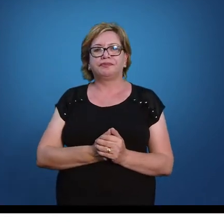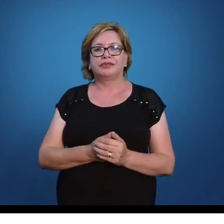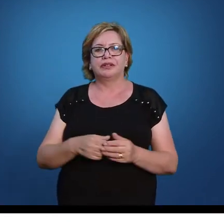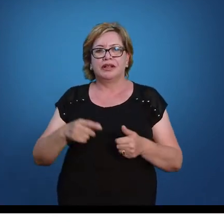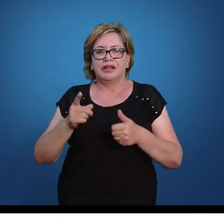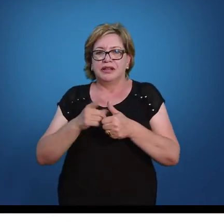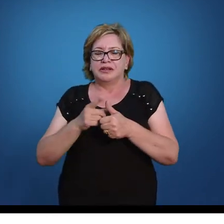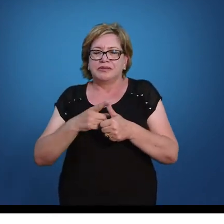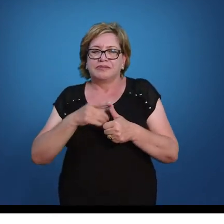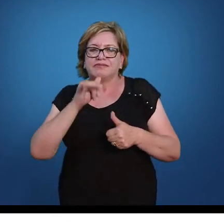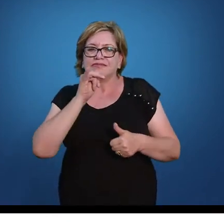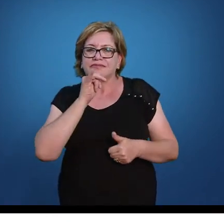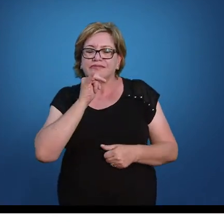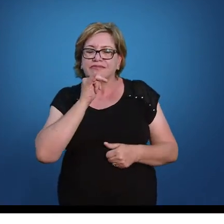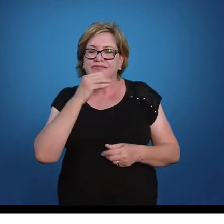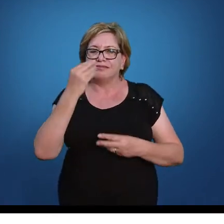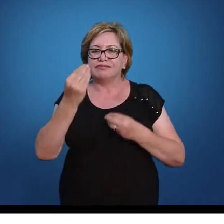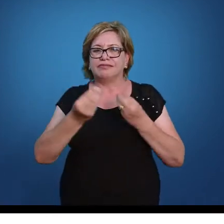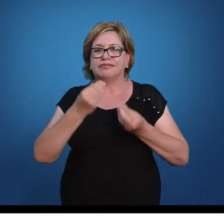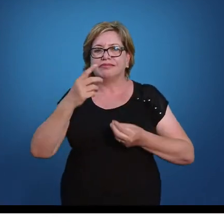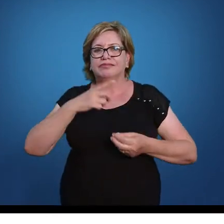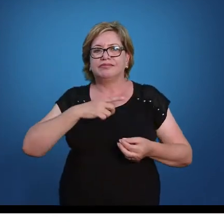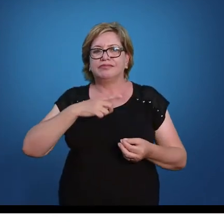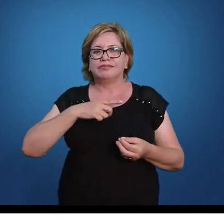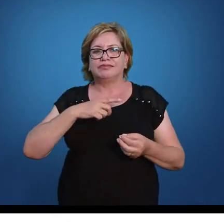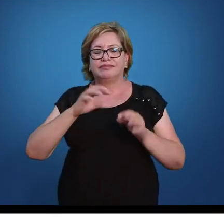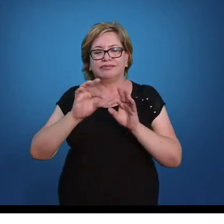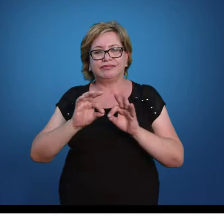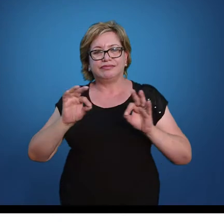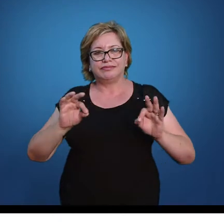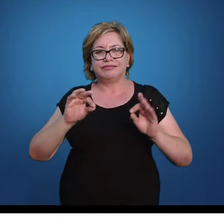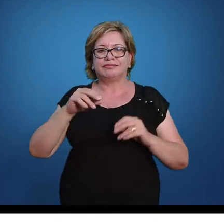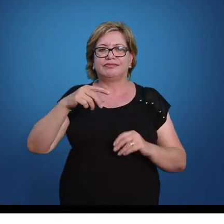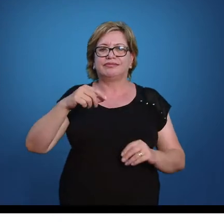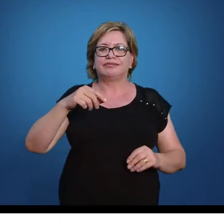nosso primeiro exemplo, nós vamos trabalhar uma equação